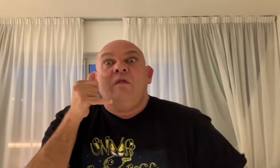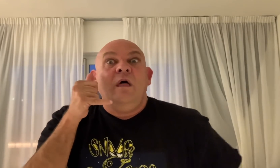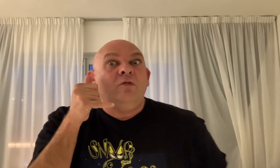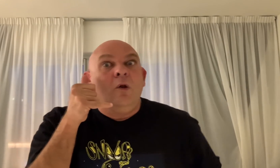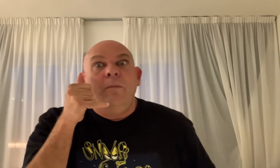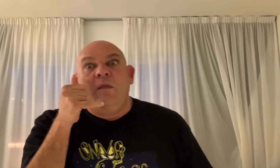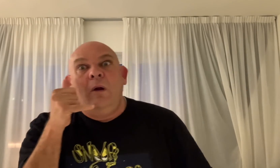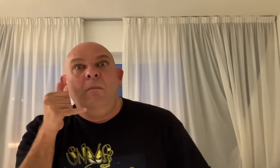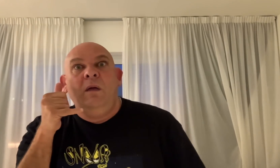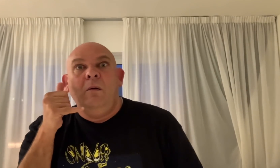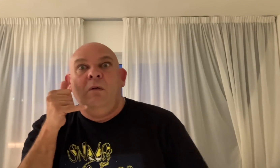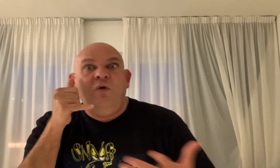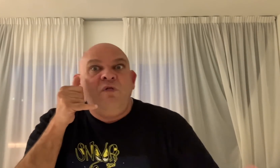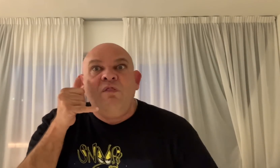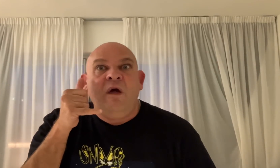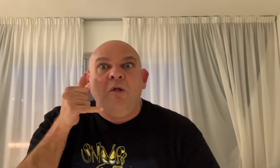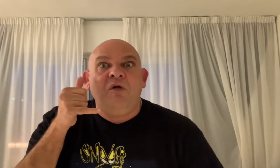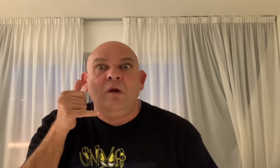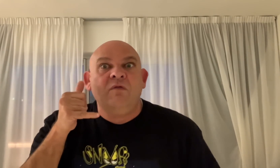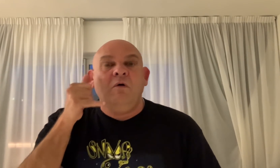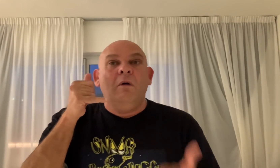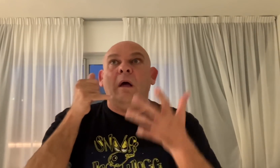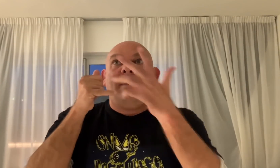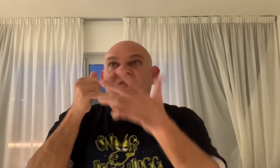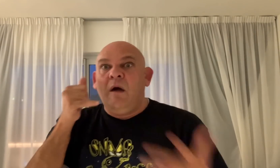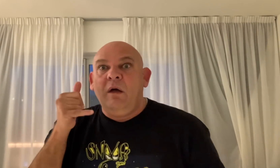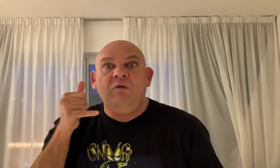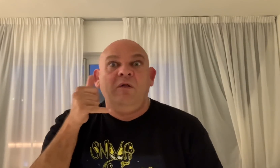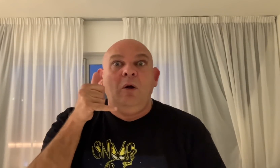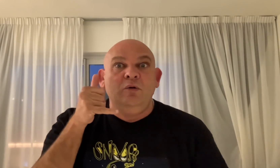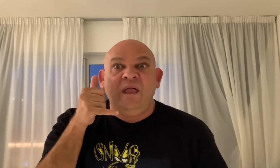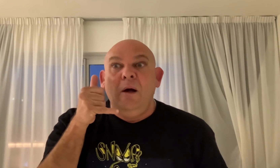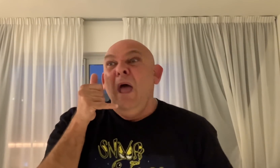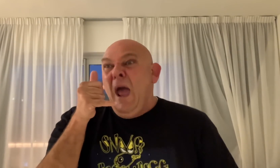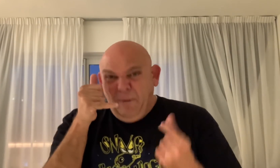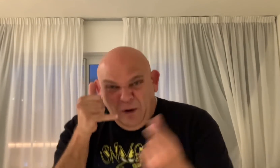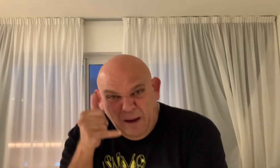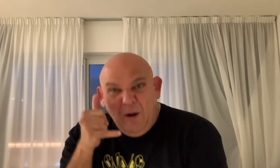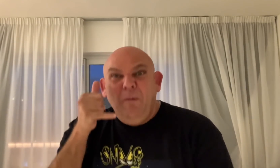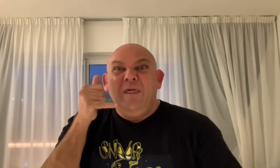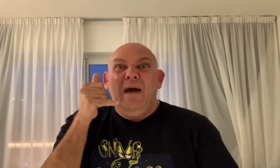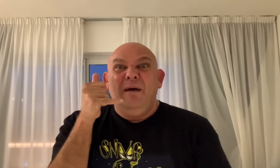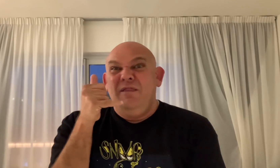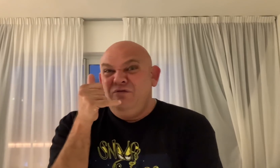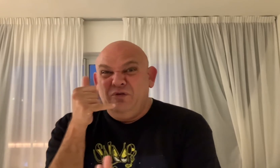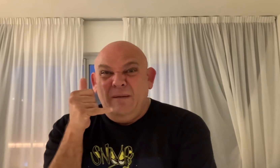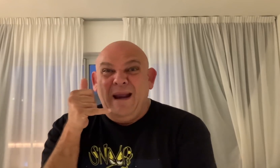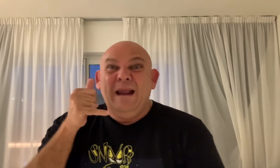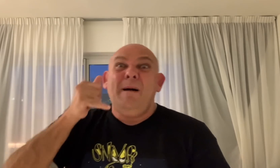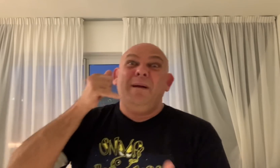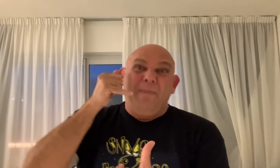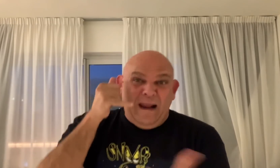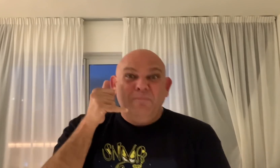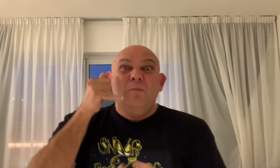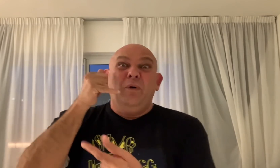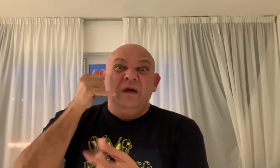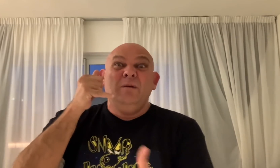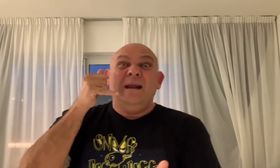sé, Antonio, perdóname, yo he sido sincero, he sido honesto, ha pasado esto, he ido a contar, pero es que me lo podía haber dicho de otra manera para prepararme un poquito para